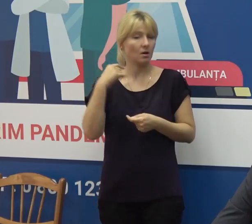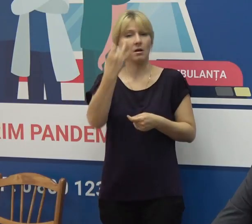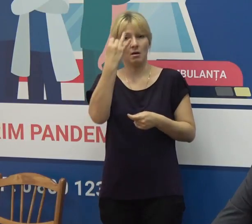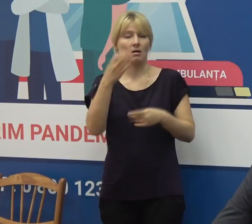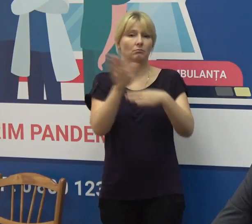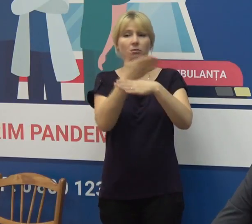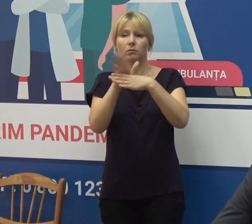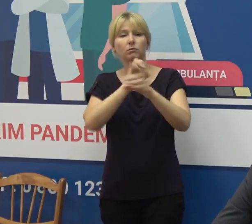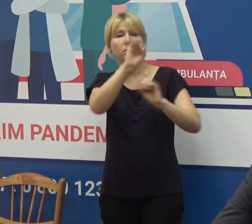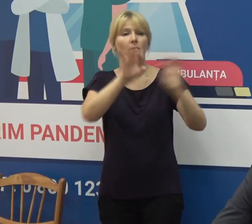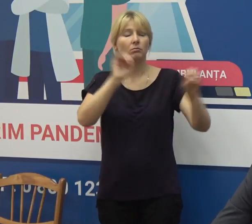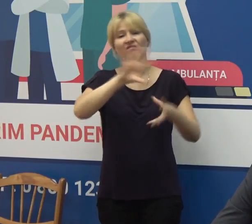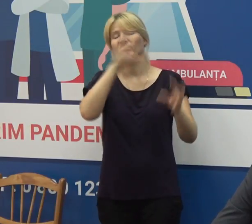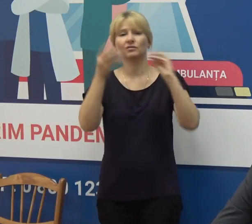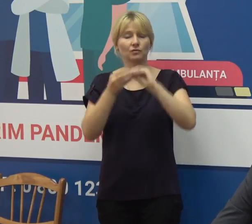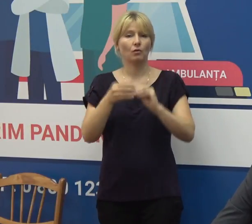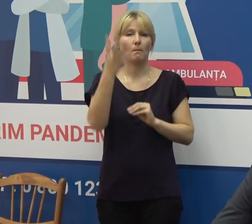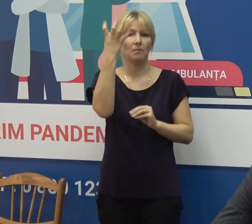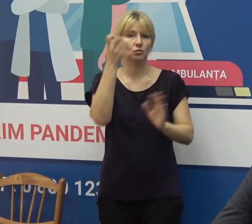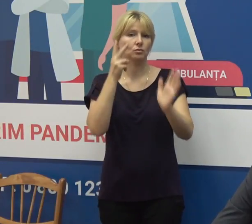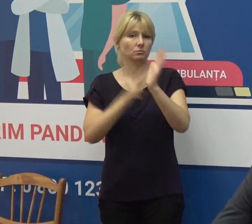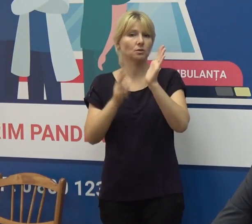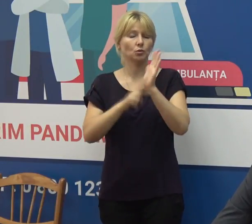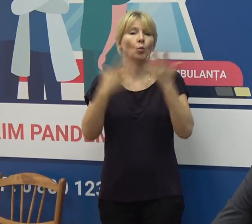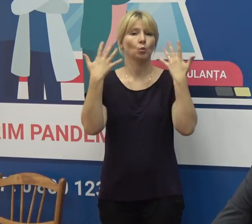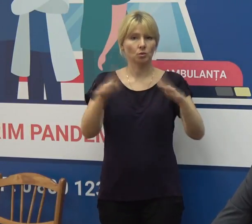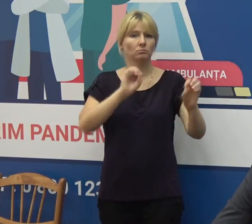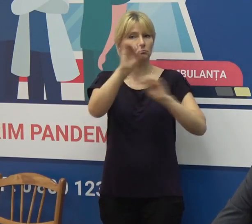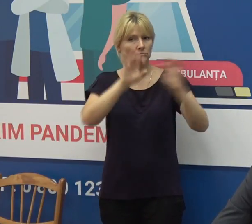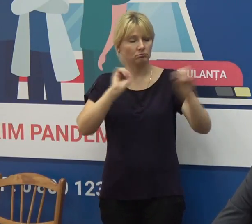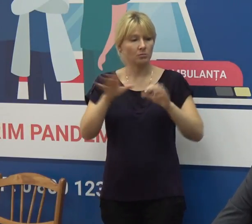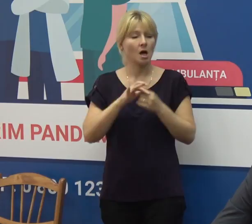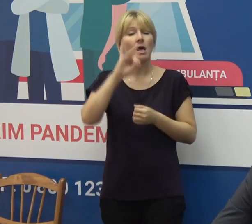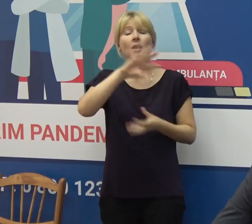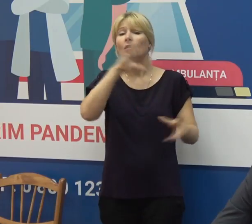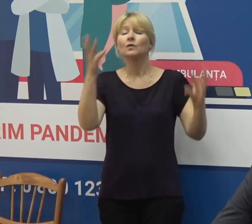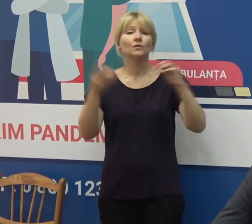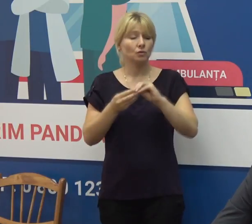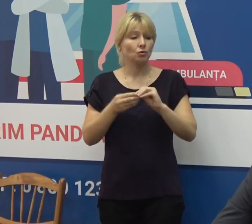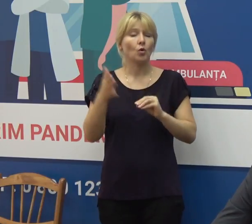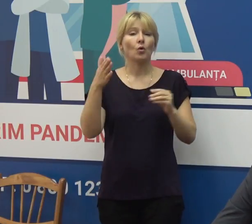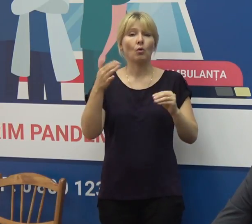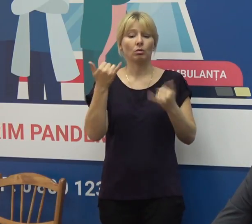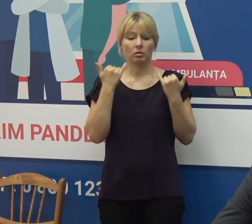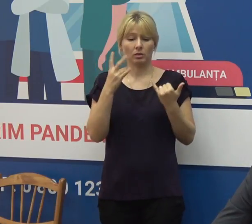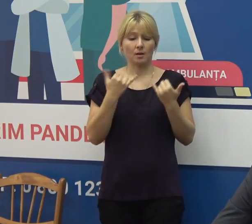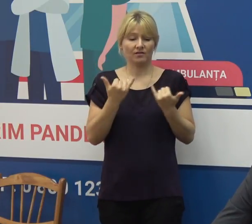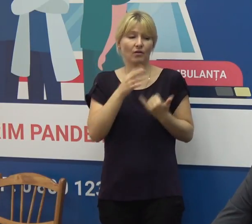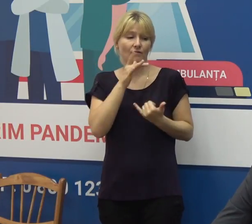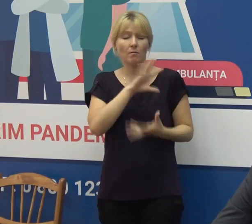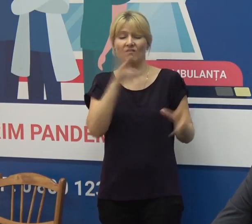vaccinare consideră în jur de 470.000 de vaccinuri. În total, până la moment, au fost administrate 1